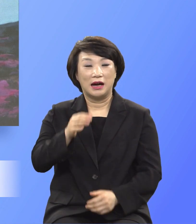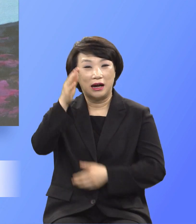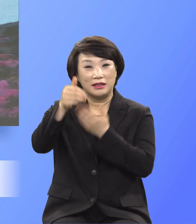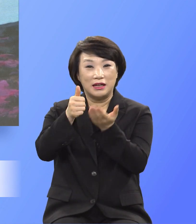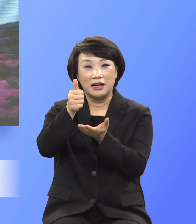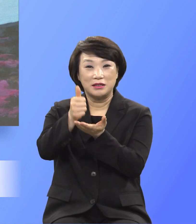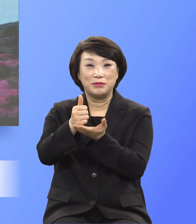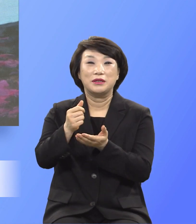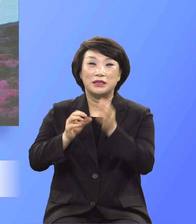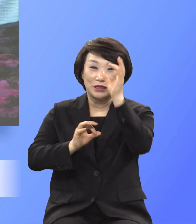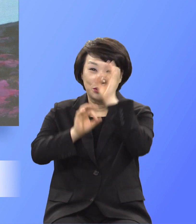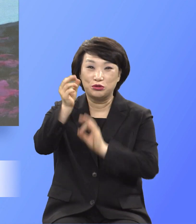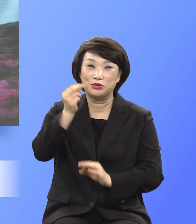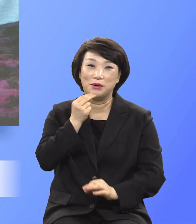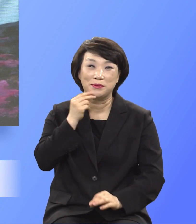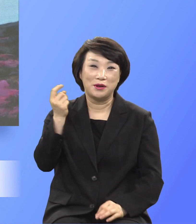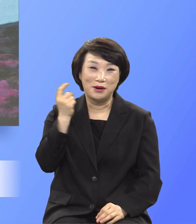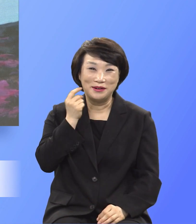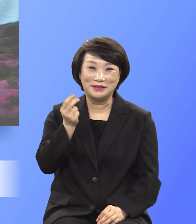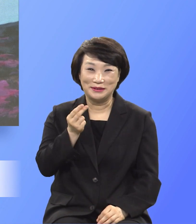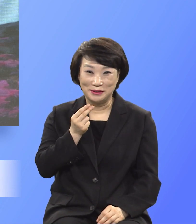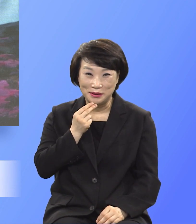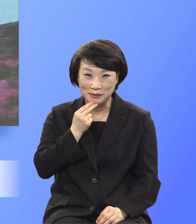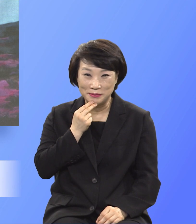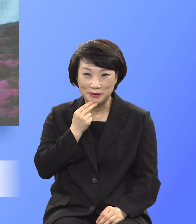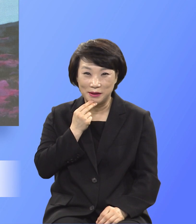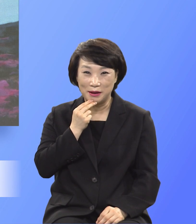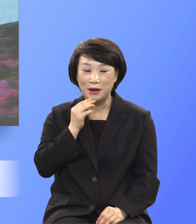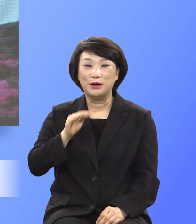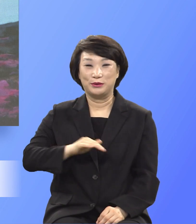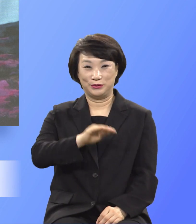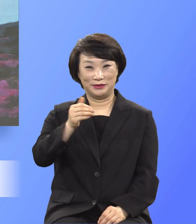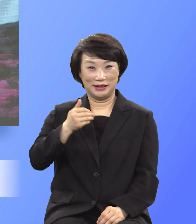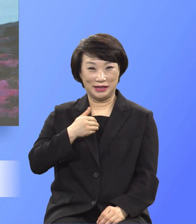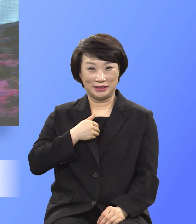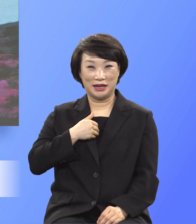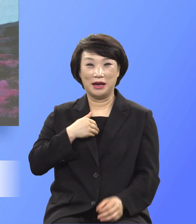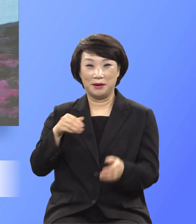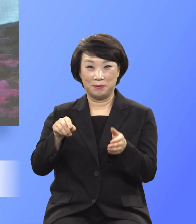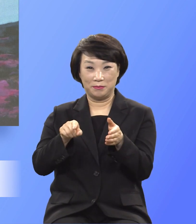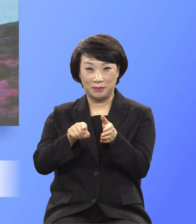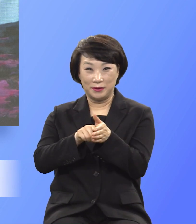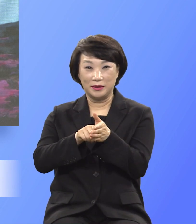아니하시기에 우리의 믿음이 되십니다.